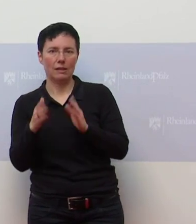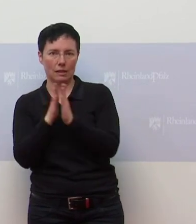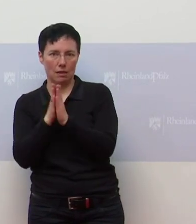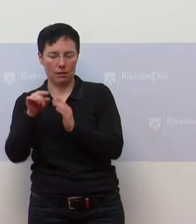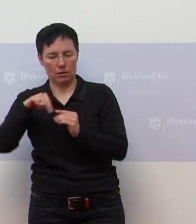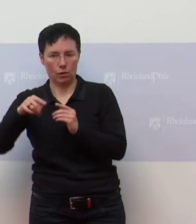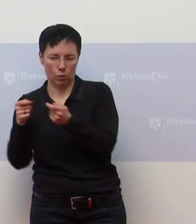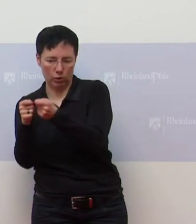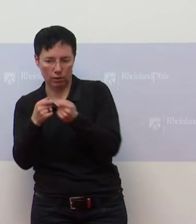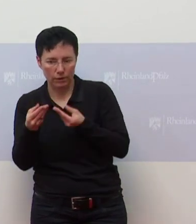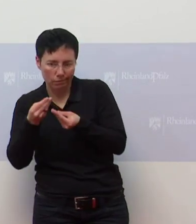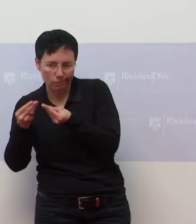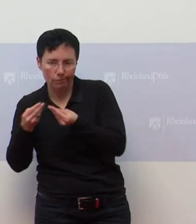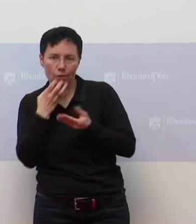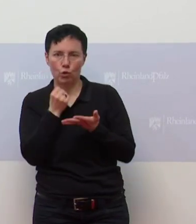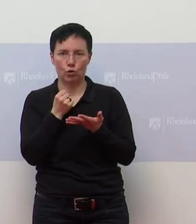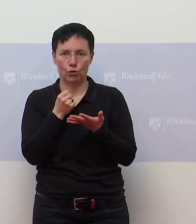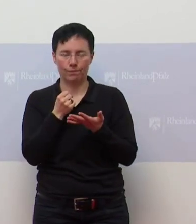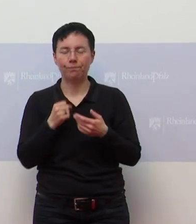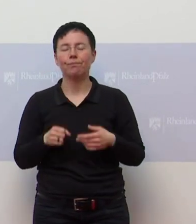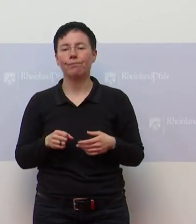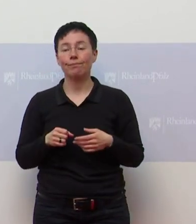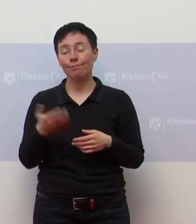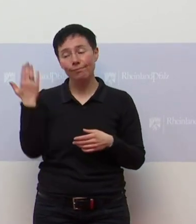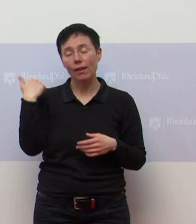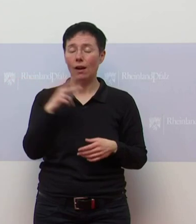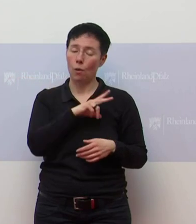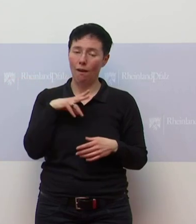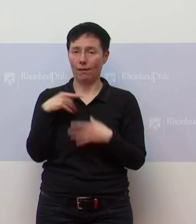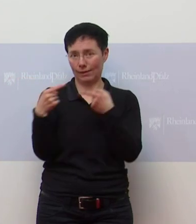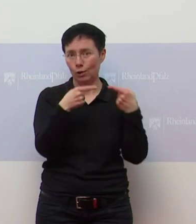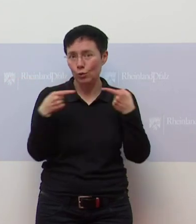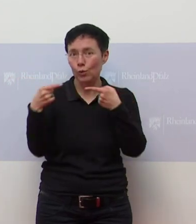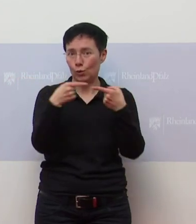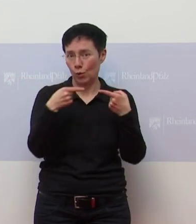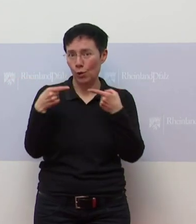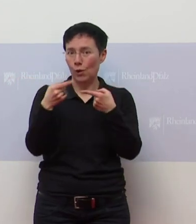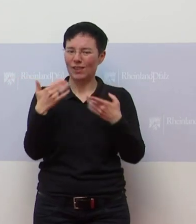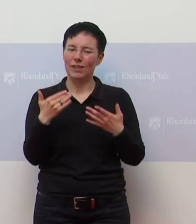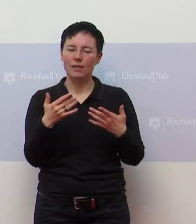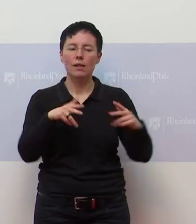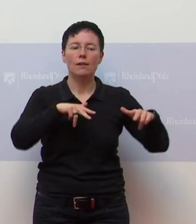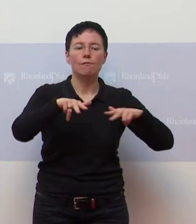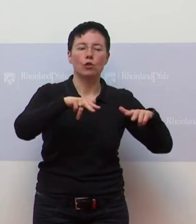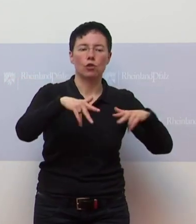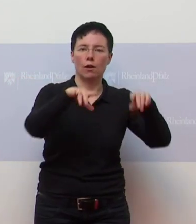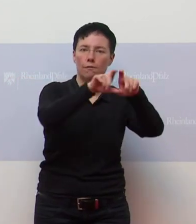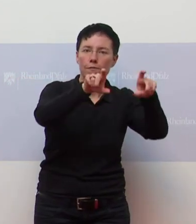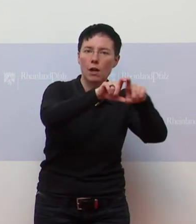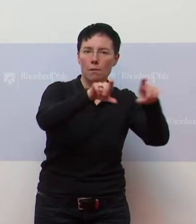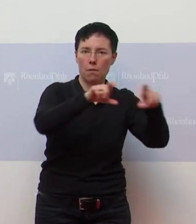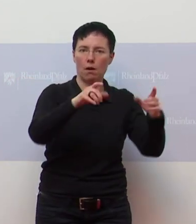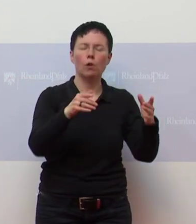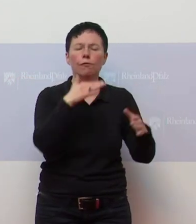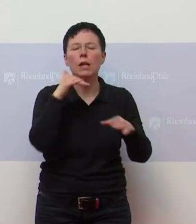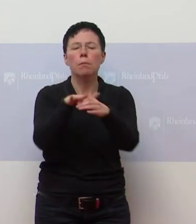Ja, also wir haben lange auch debattiert über die Frage, wie schafft man das, dass die Wirtschaft in ganz vielen Bereichen funktioniert, das ja